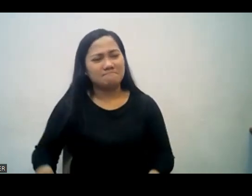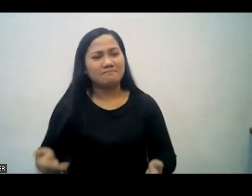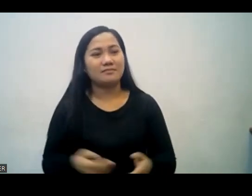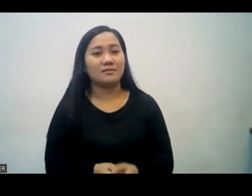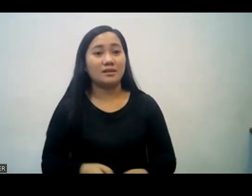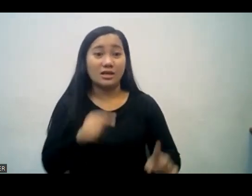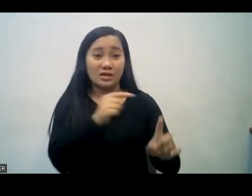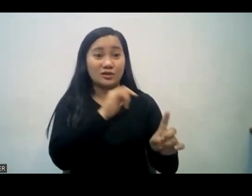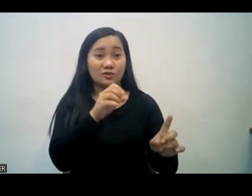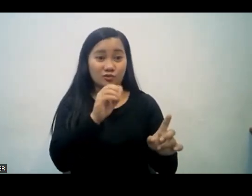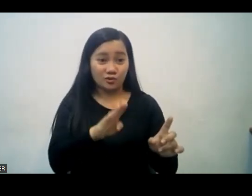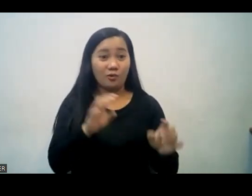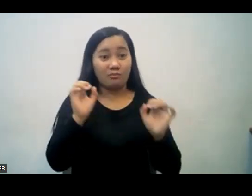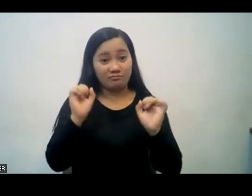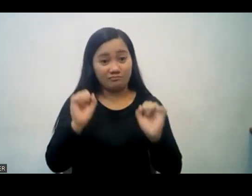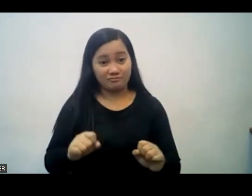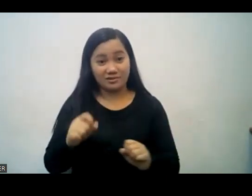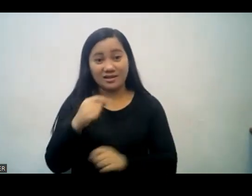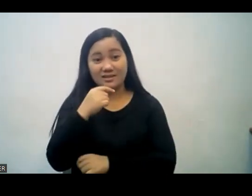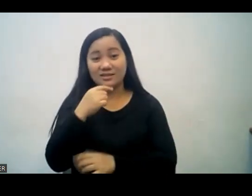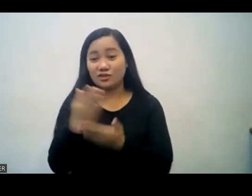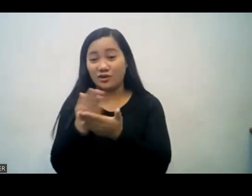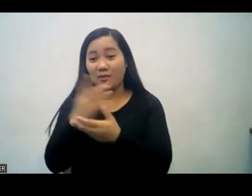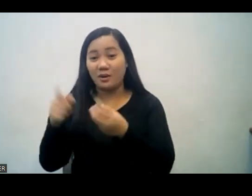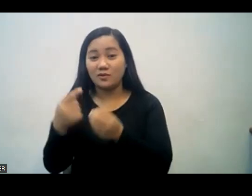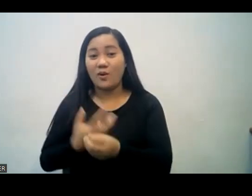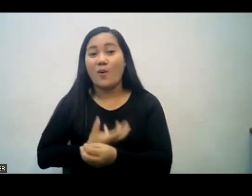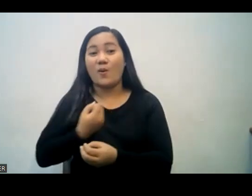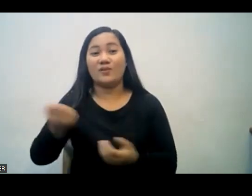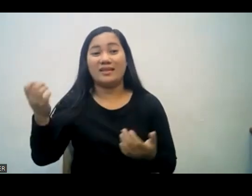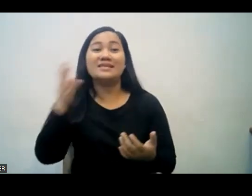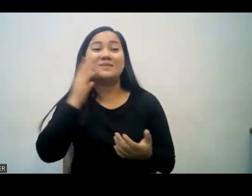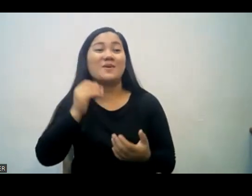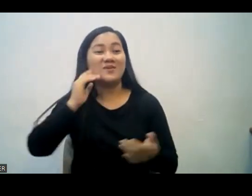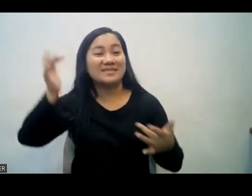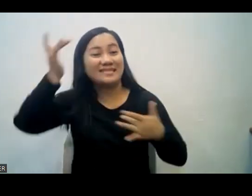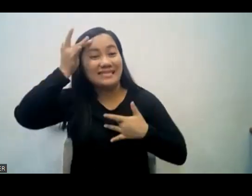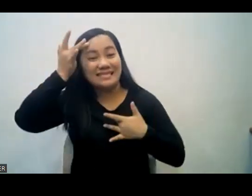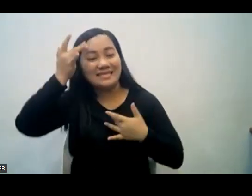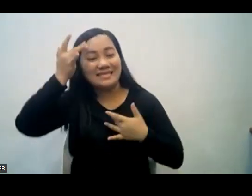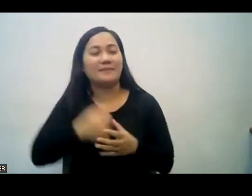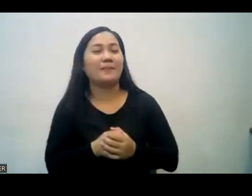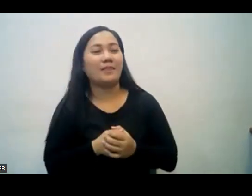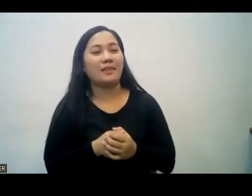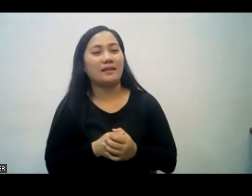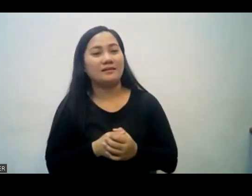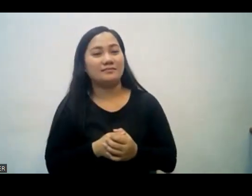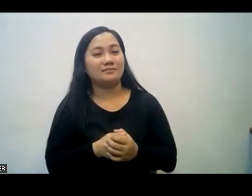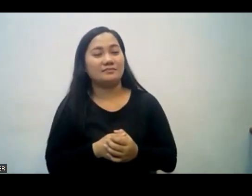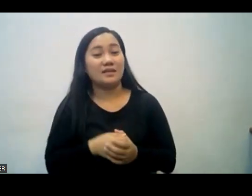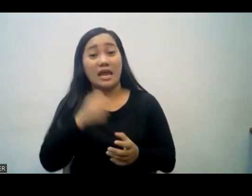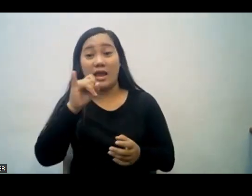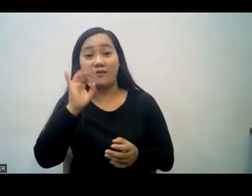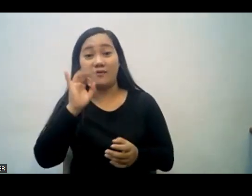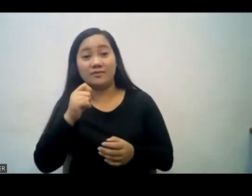sakit. Somebody says, I lost my son. May isang tao nagsabi, nawala sa akin yung anak ko. But Job can share, I lost